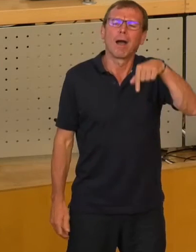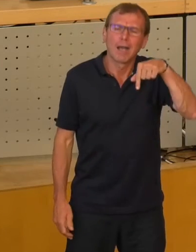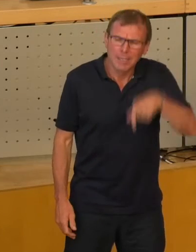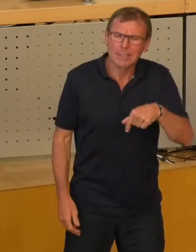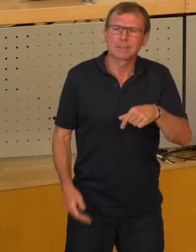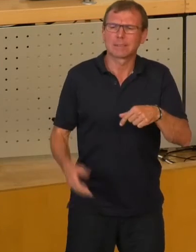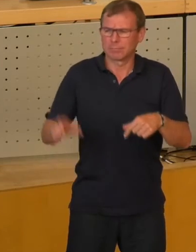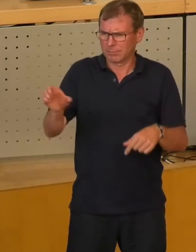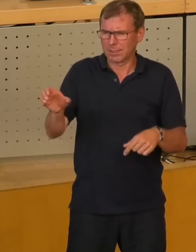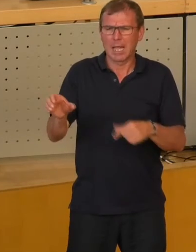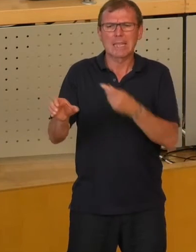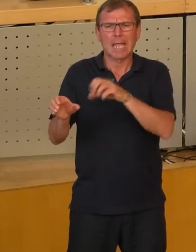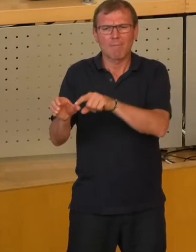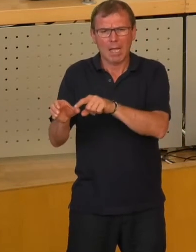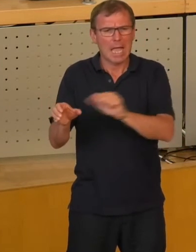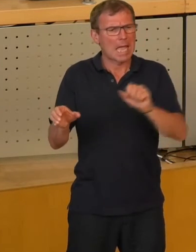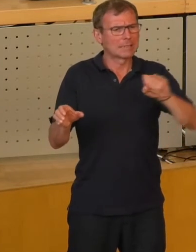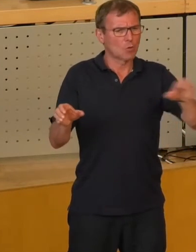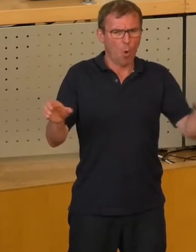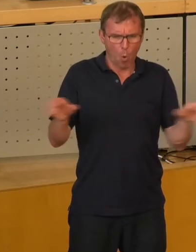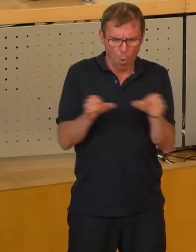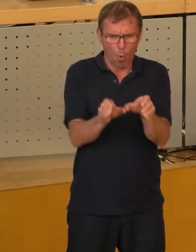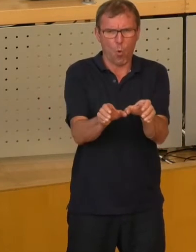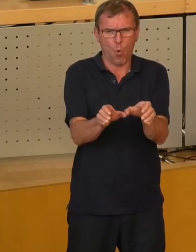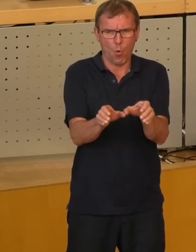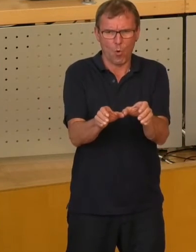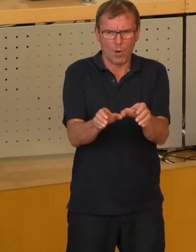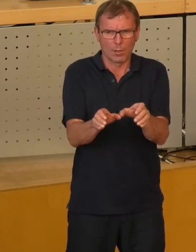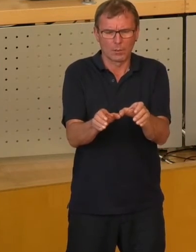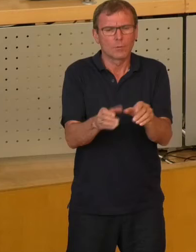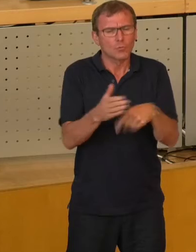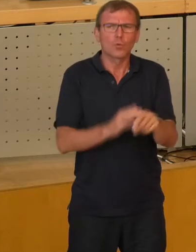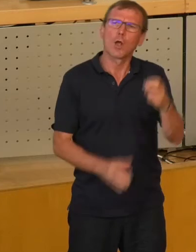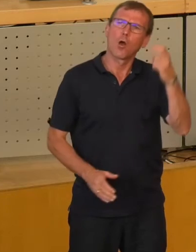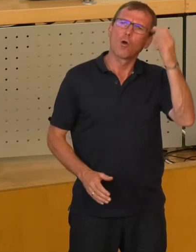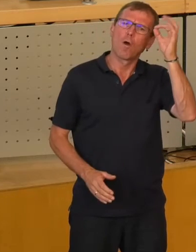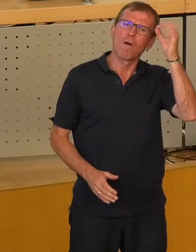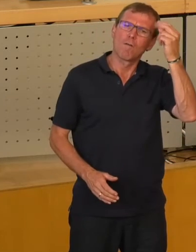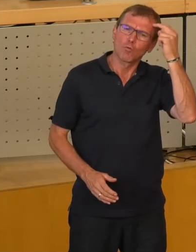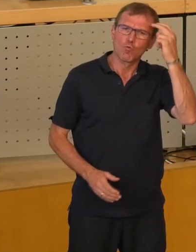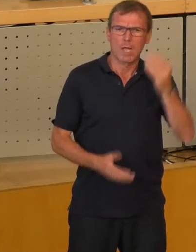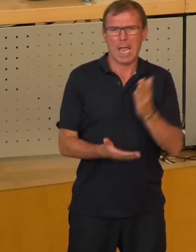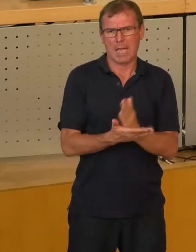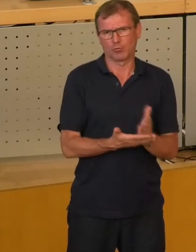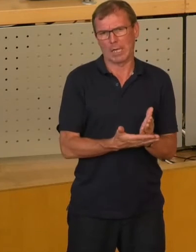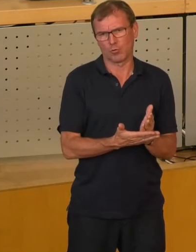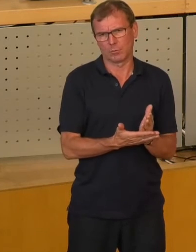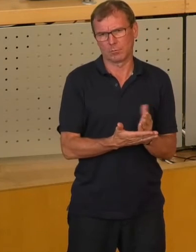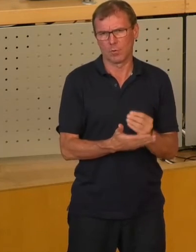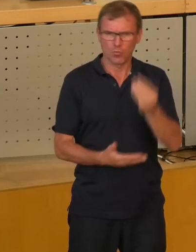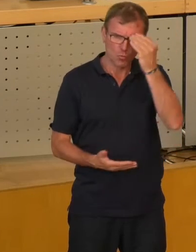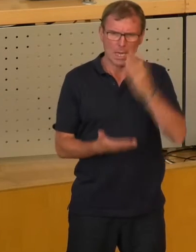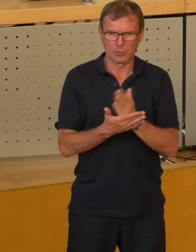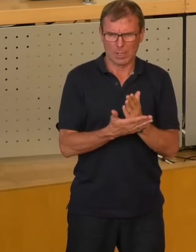Zusammengehen von DREWAG und Enso stehen. Das hat sich ergeben, auch durch Lugeentscheidungen. Und damit auch weitere Partner